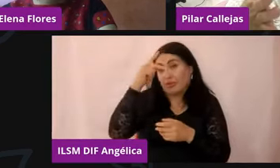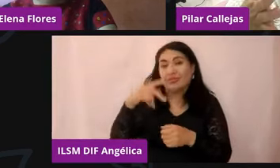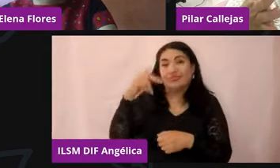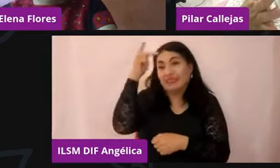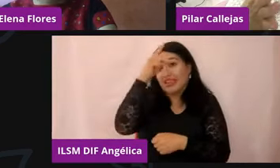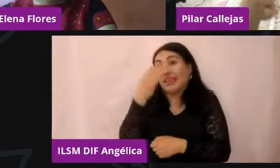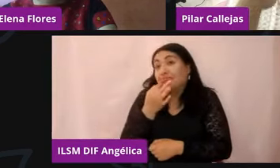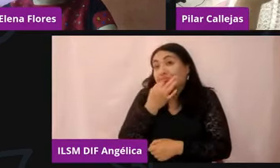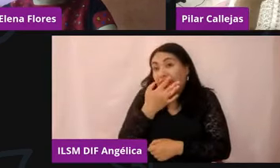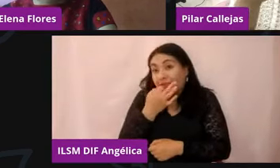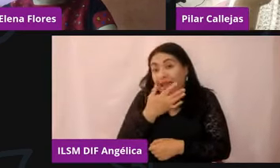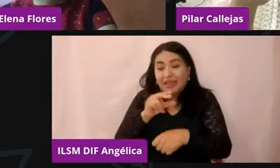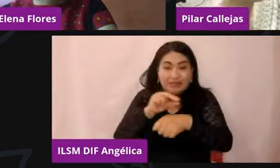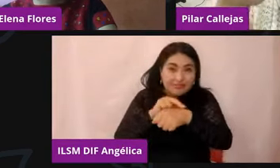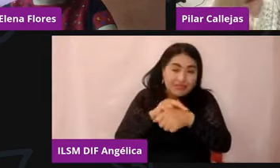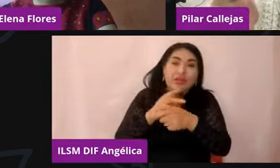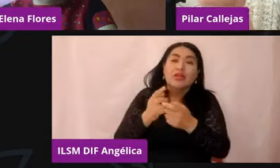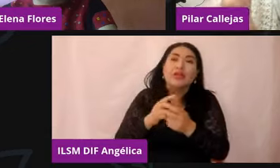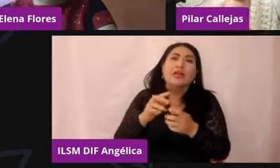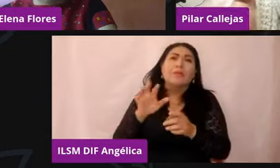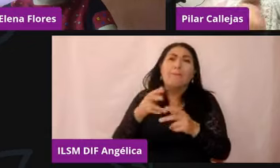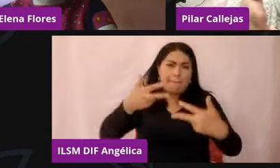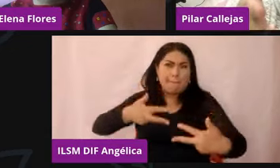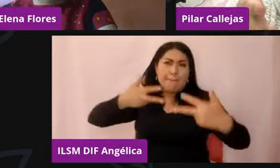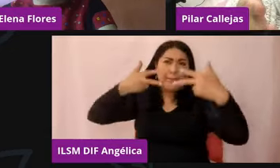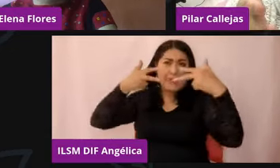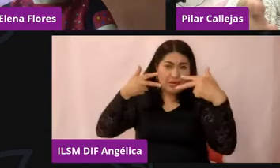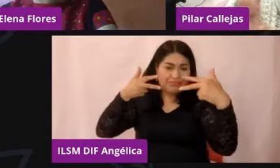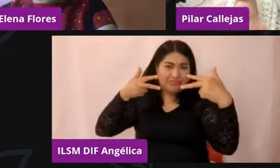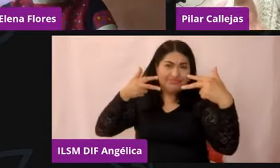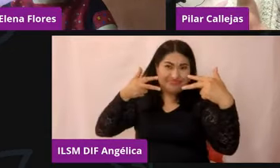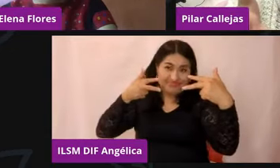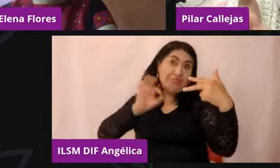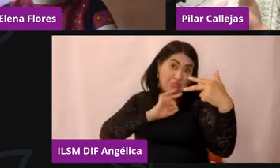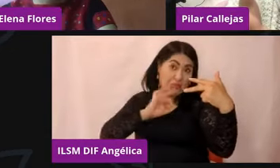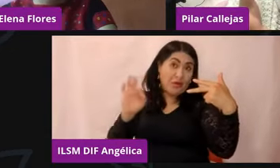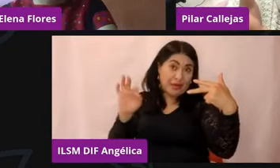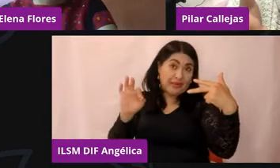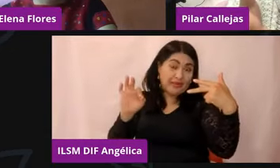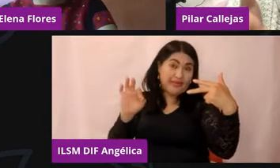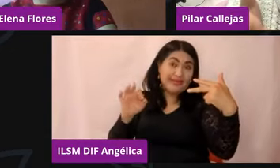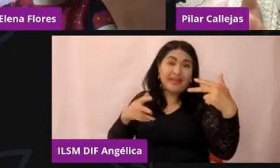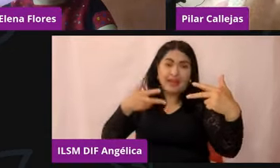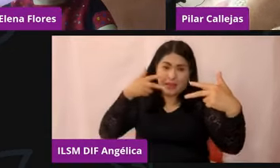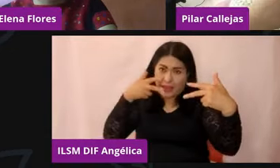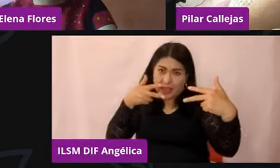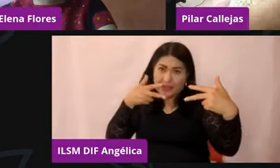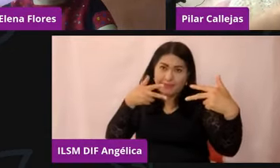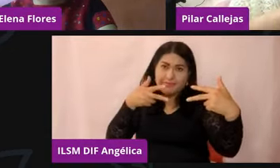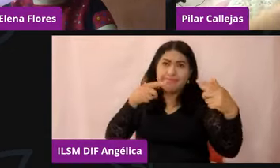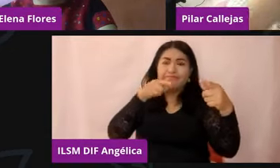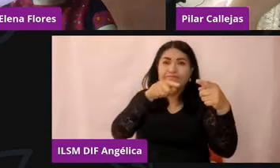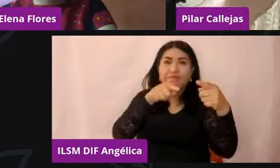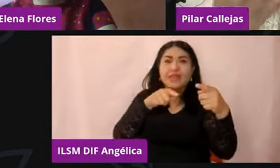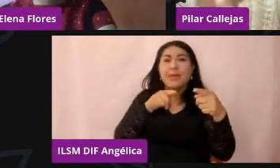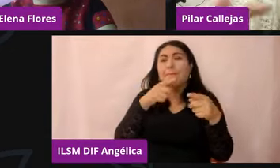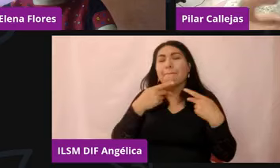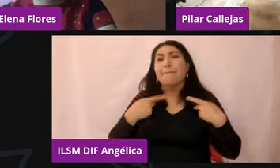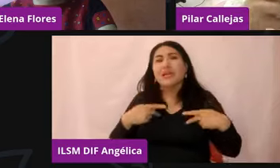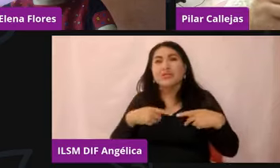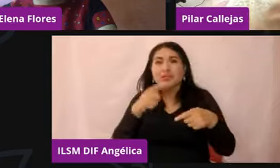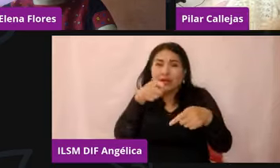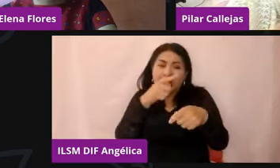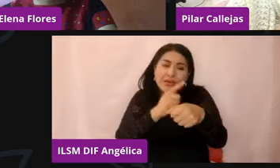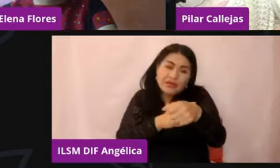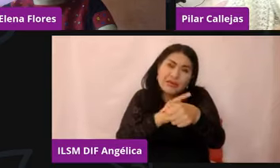estar en la distancia, puedes llegar al paciente y darle su espacio por el tono de voz, porque lo ves,